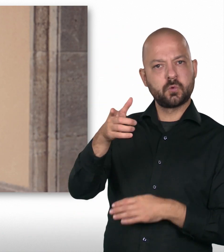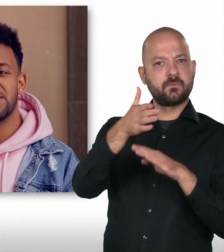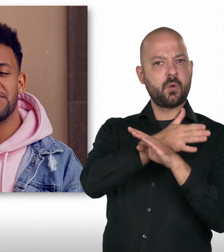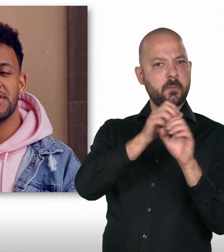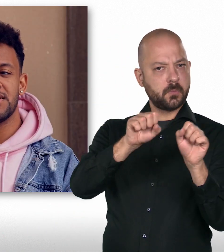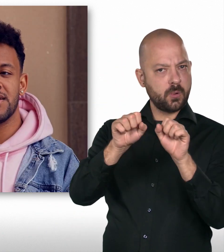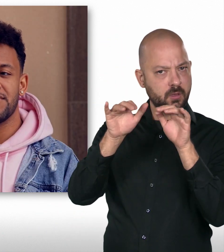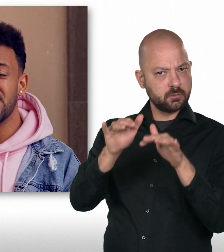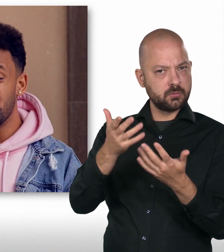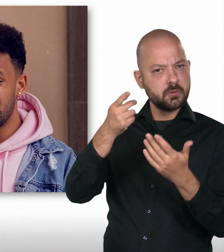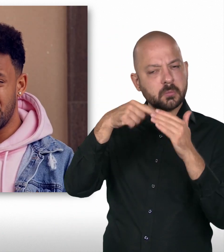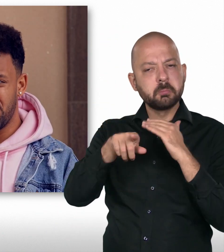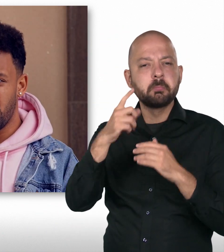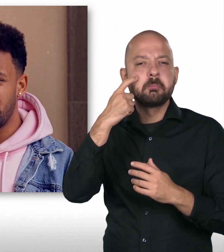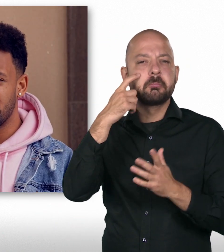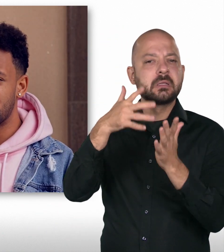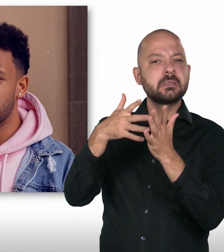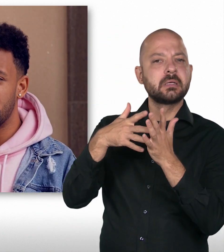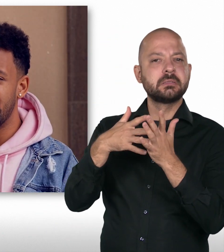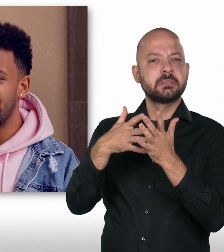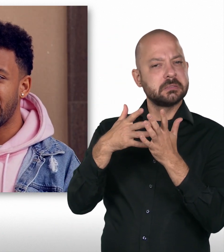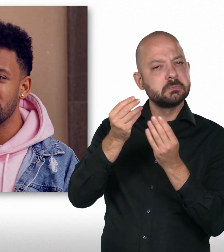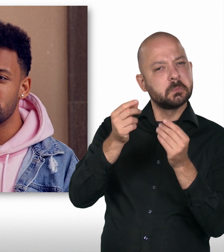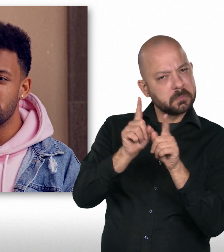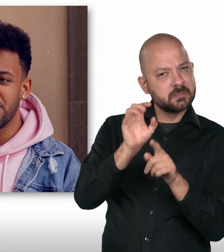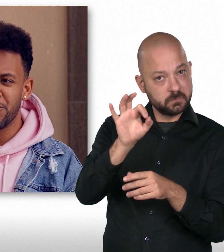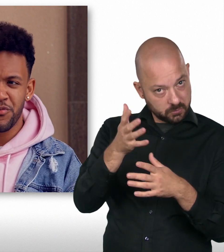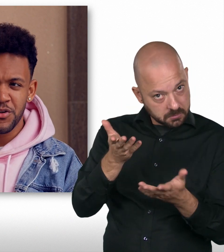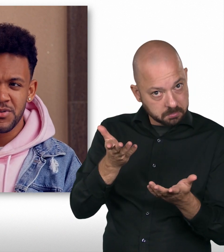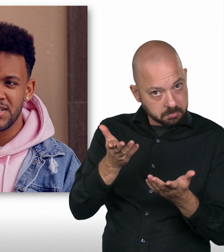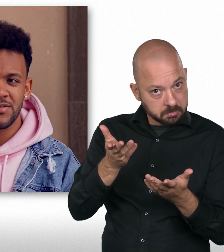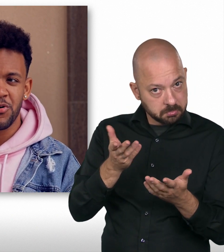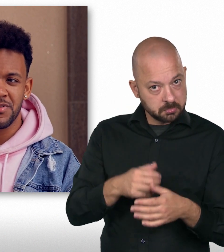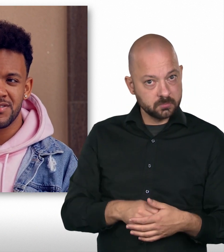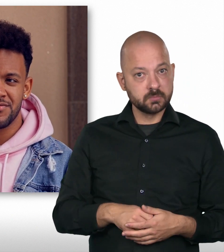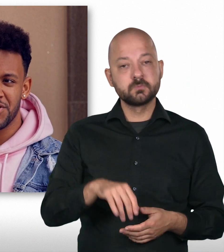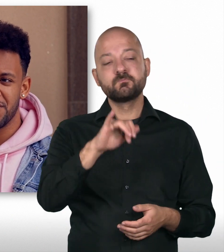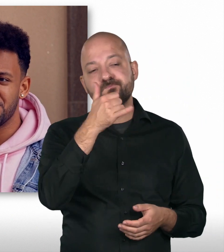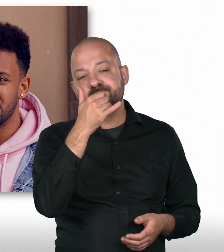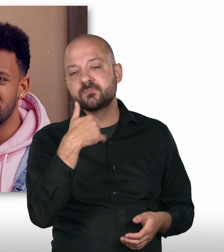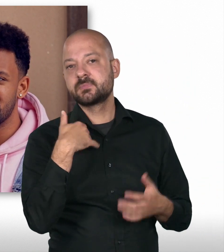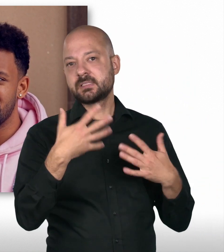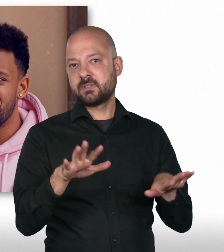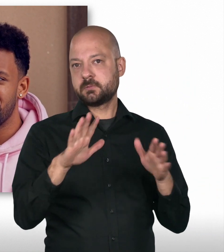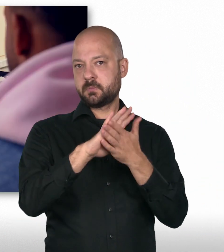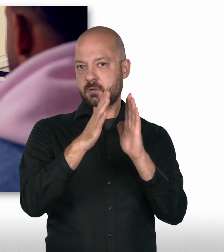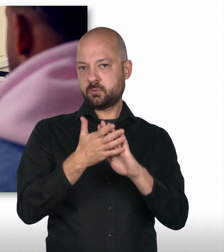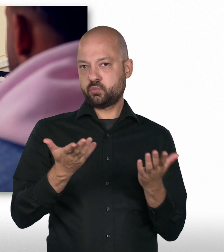es für dich irgendwie die Möglichkeit, vorher da schon mal reinzuschnuppern und vorzutesten, ob das wirklich was für dich ist? Ja, habe ein